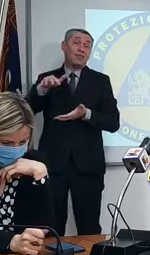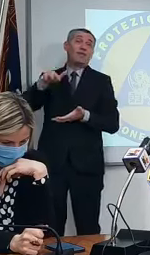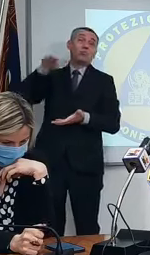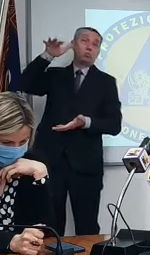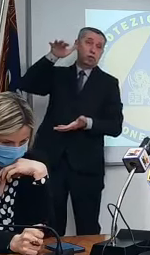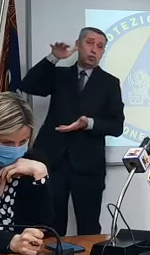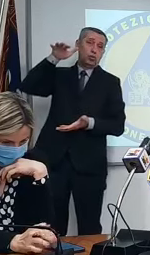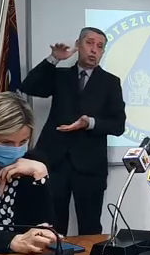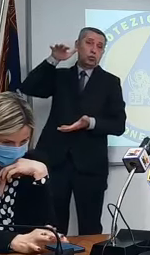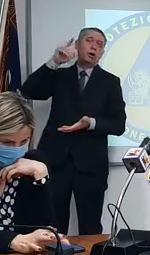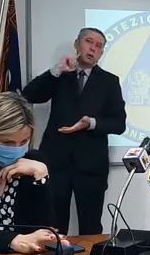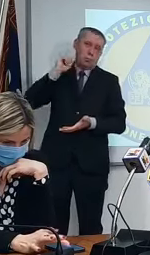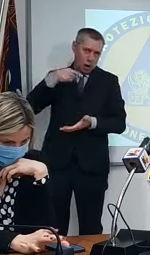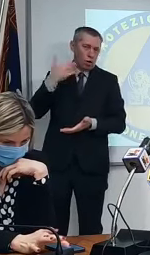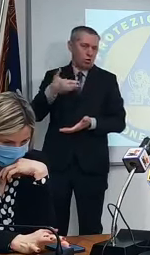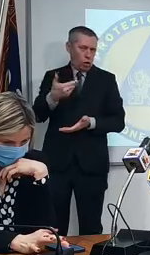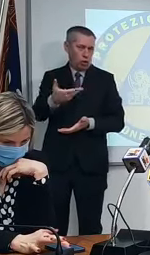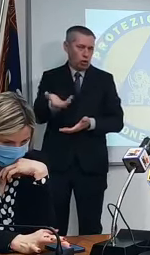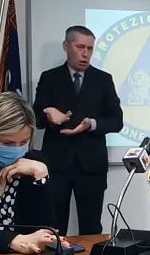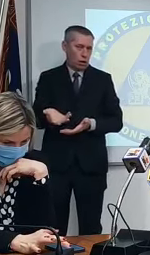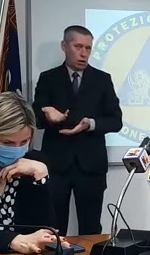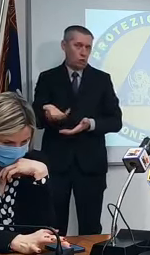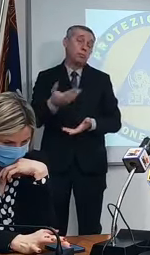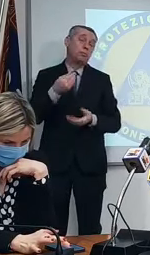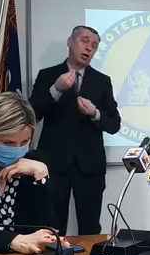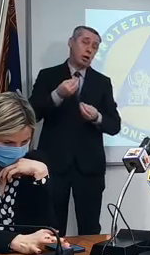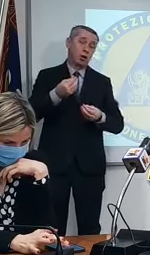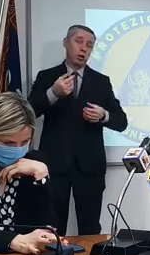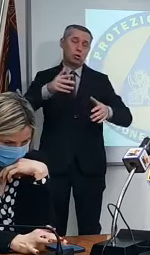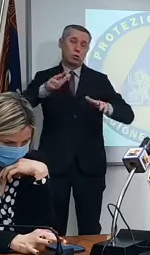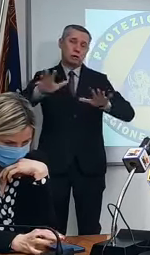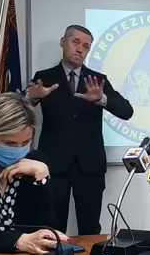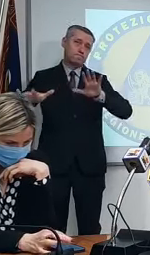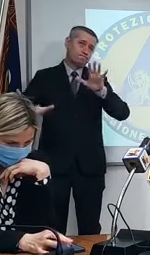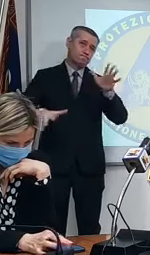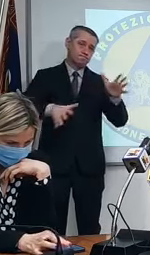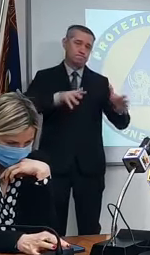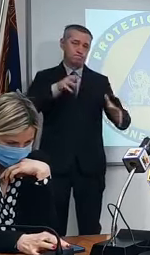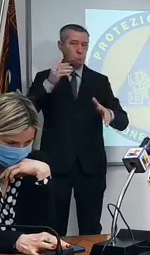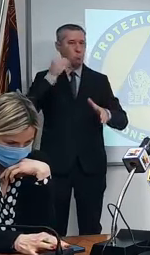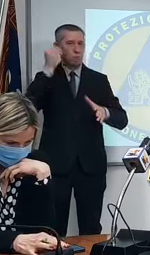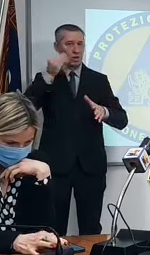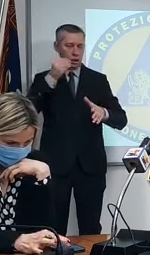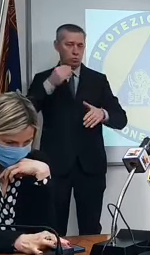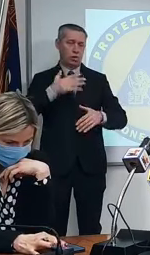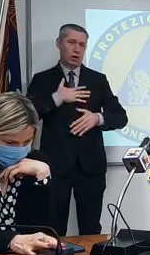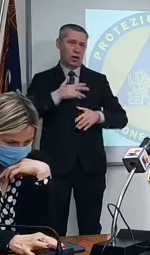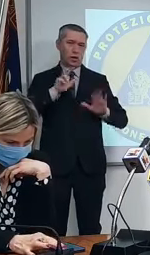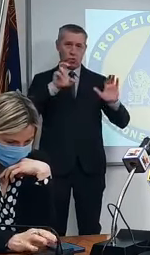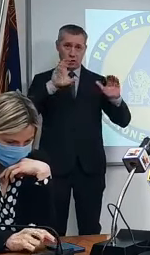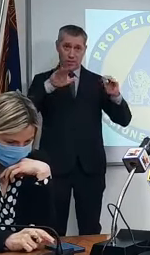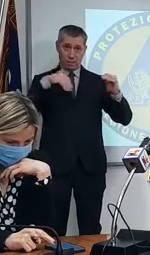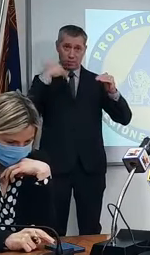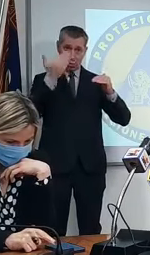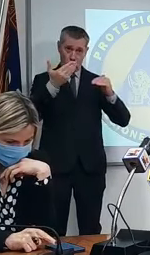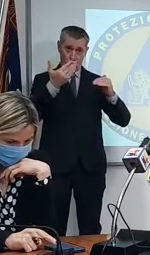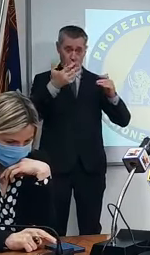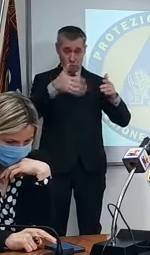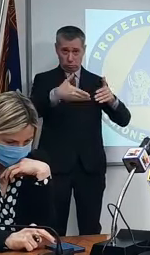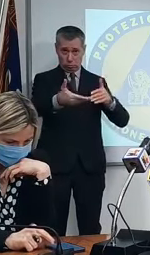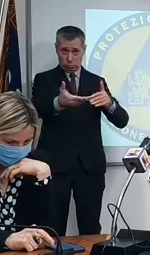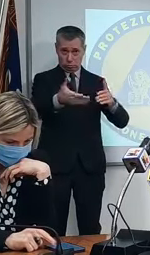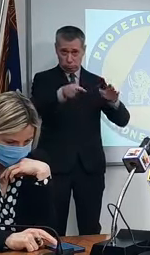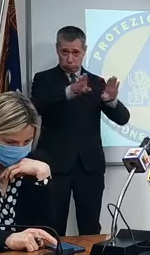rapidità. Però, insomma, è verosimile che si chiuda velocemente il giro degli over 80. Abbiamo,